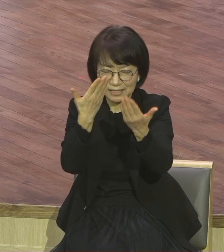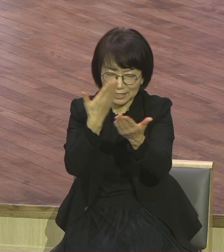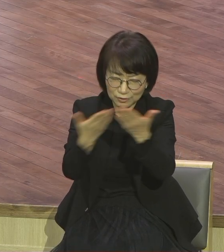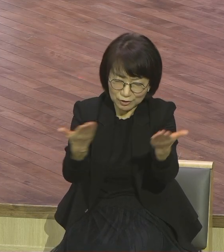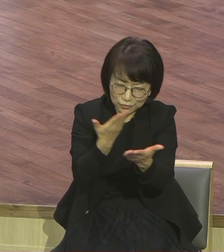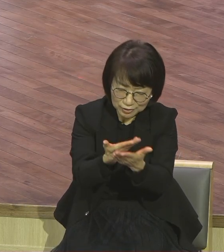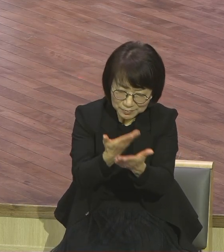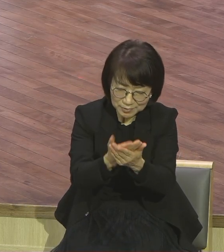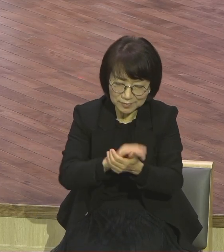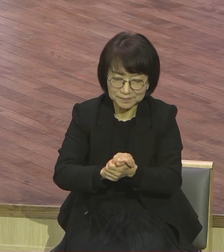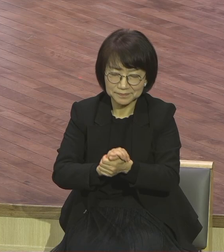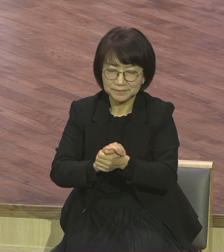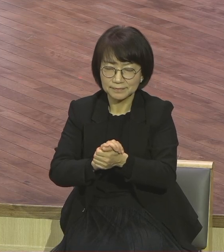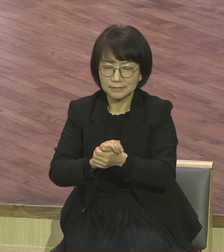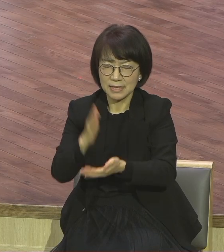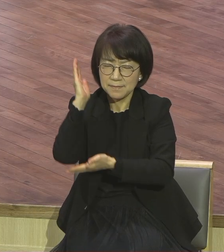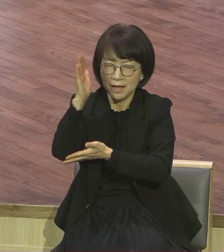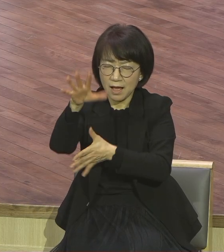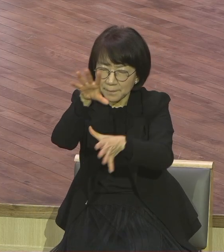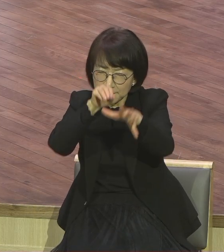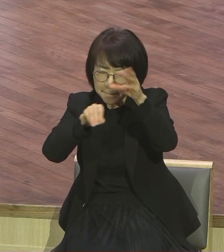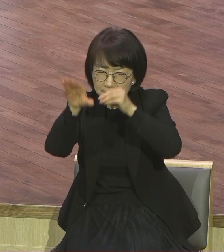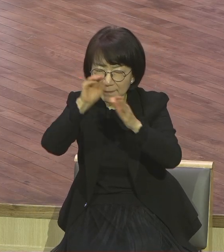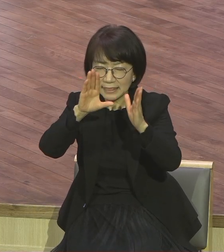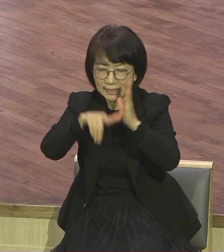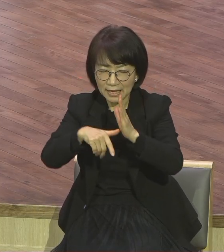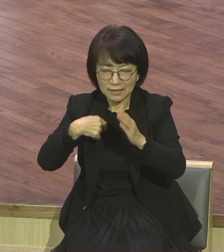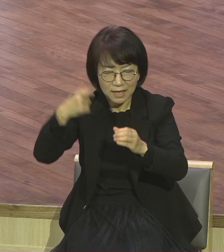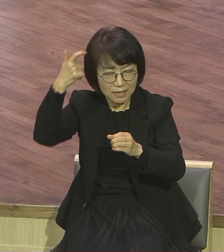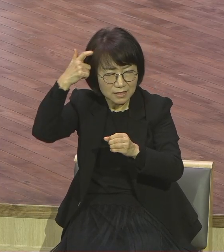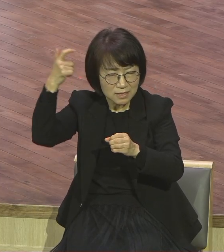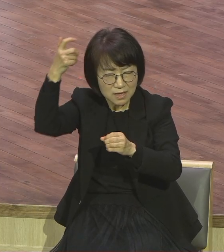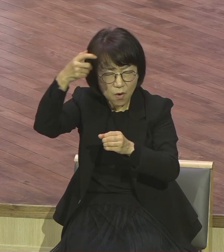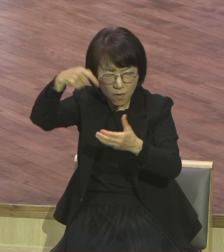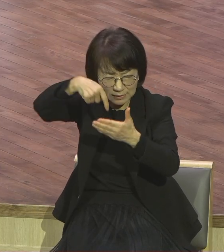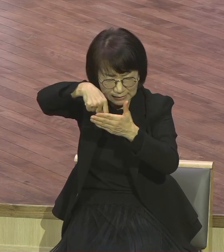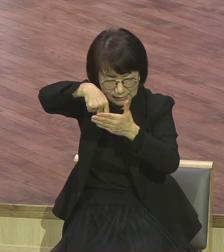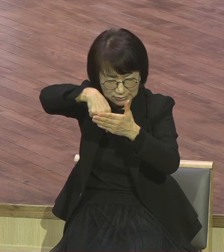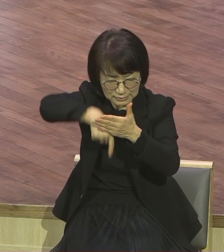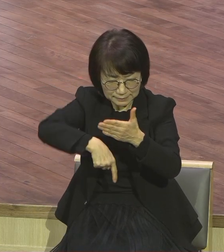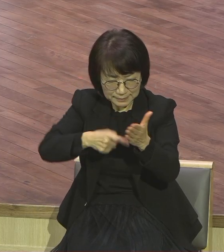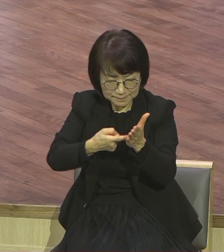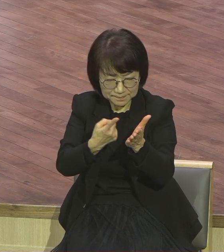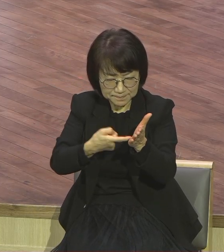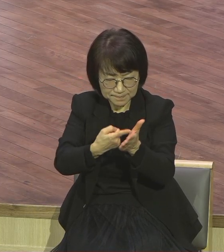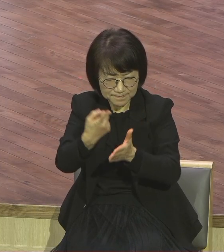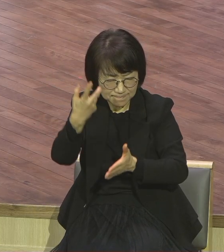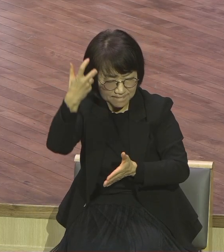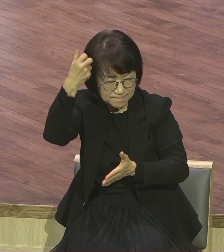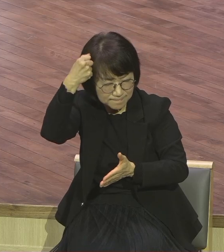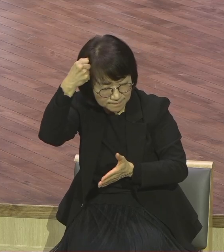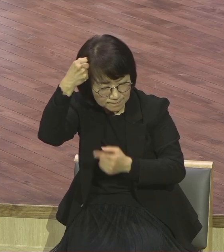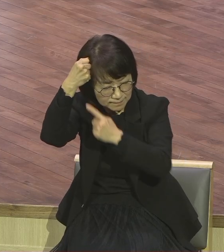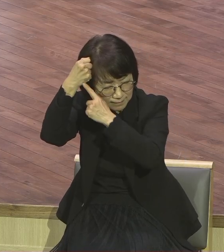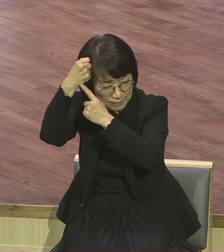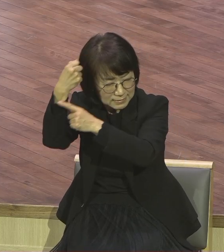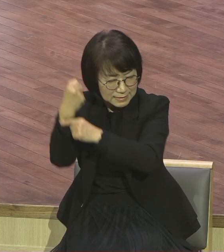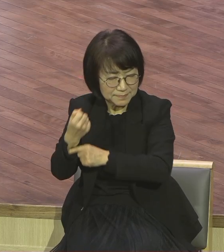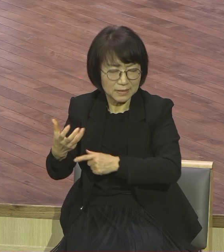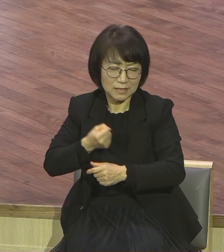2021년도 깊이 새겨져서 그 말씀이 내 영혼의 양식이 되고 그 말씀이 나를 움직일 수 있는 그래서 말씀의